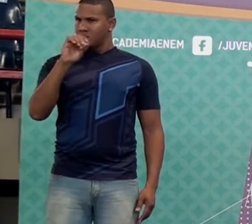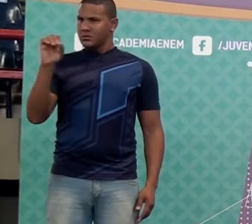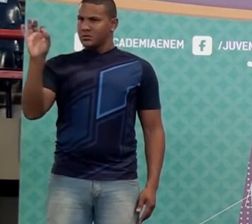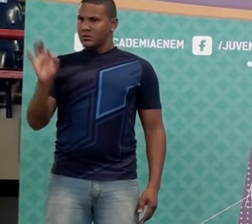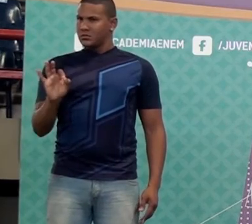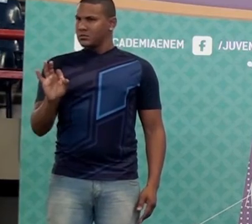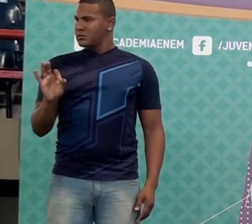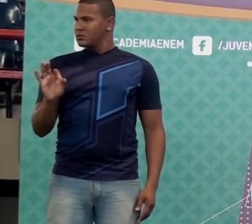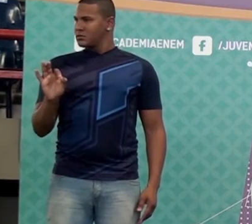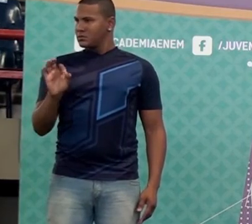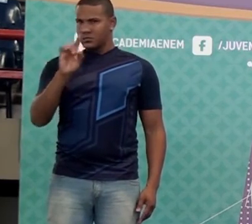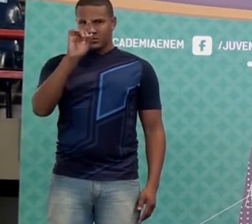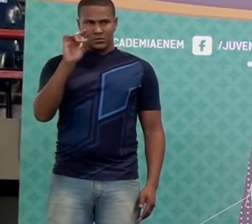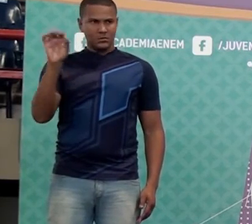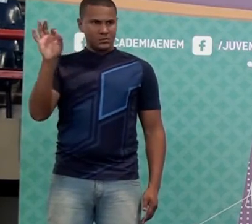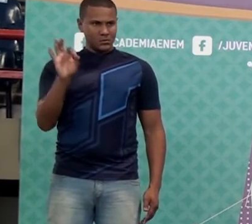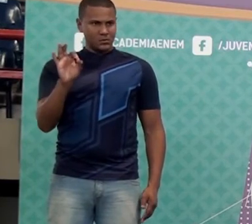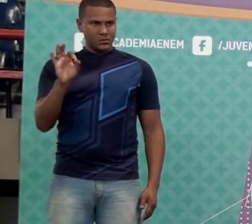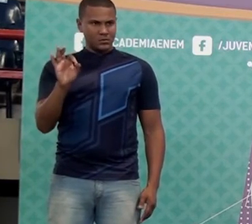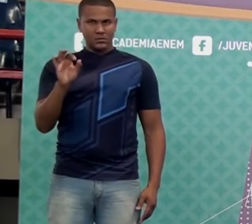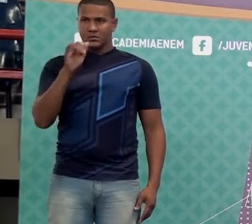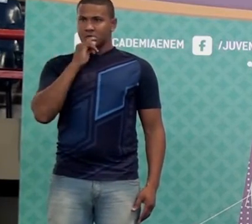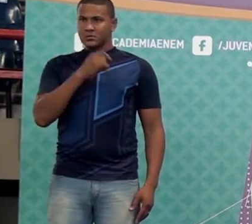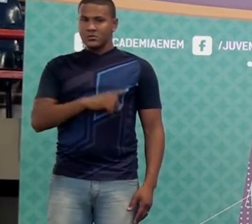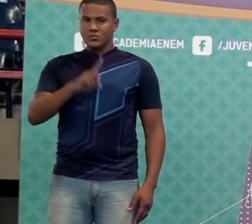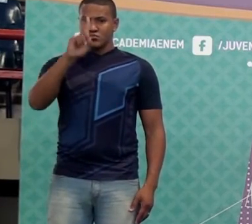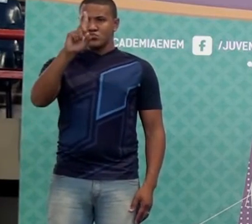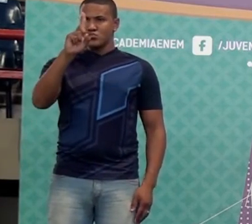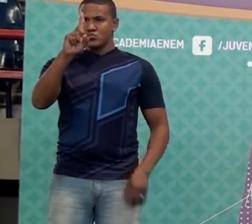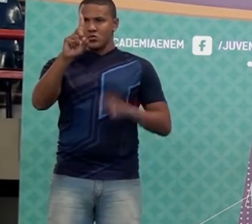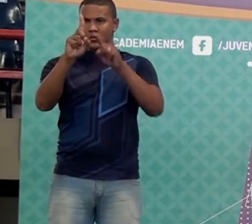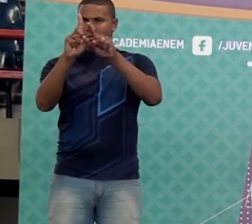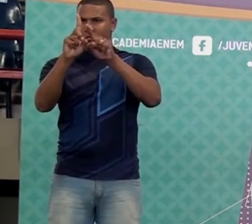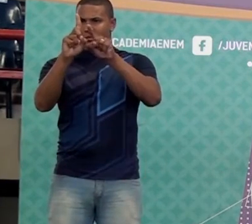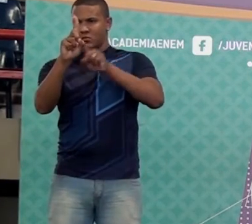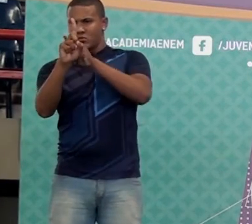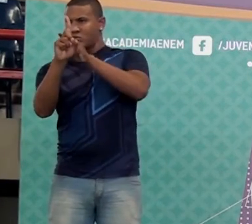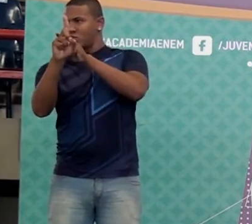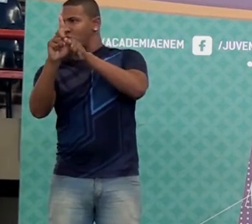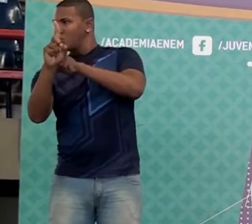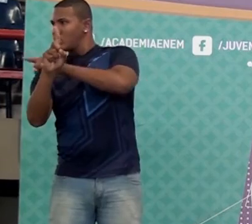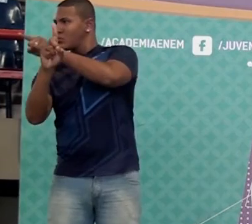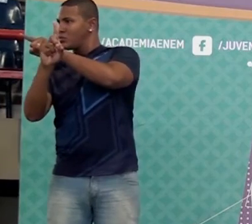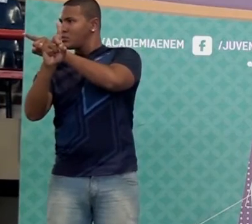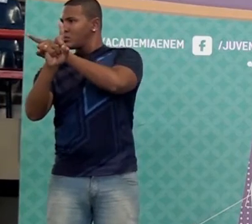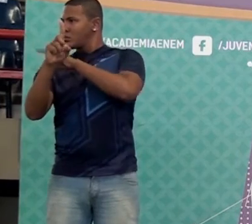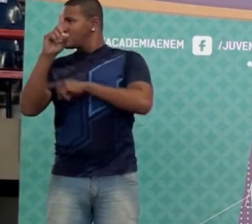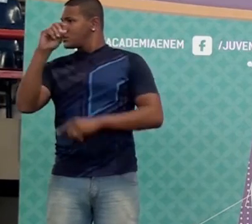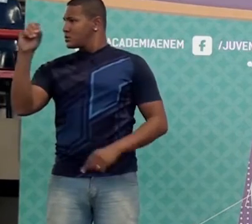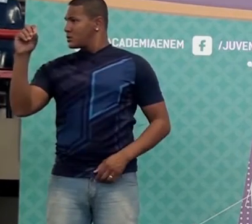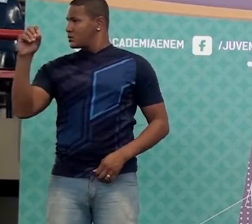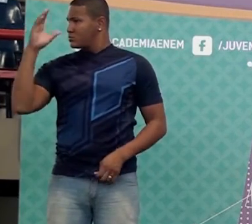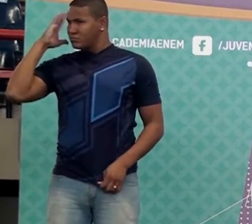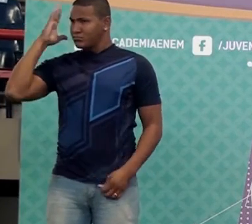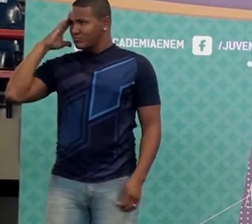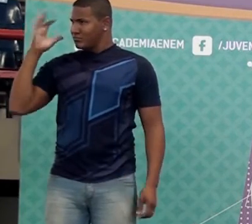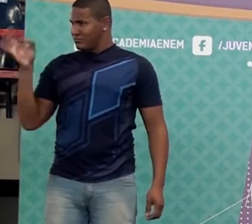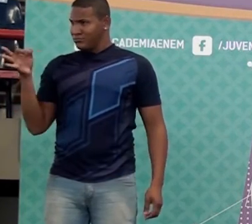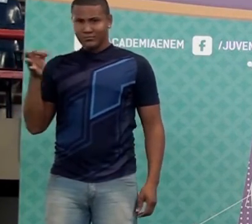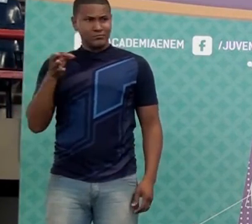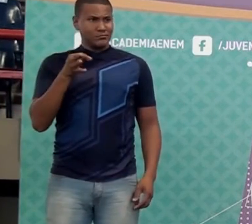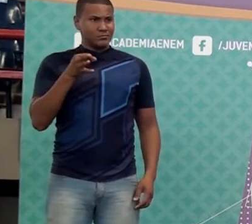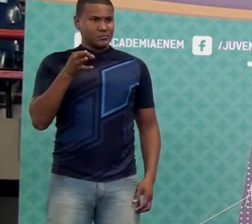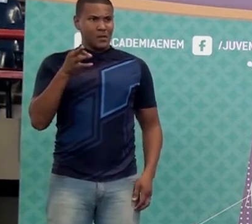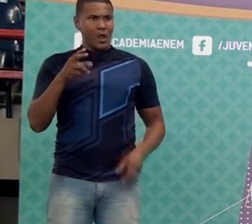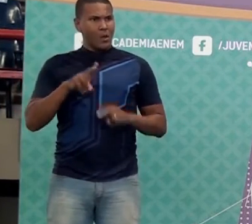andar duas casinhas pra frente? Bota dois zeros, ó. Professor, então, cem por cento é a mesma coisa de um? Exatamente.